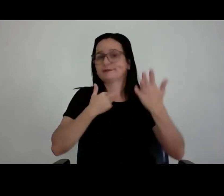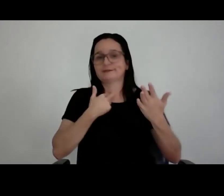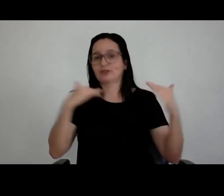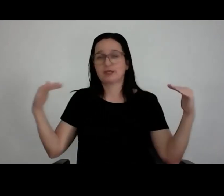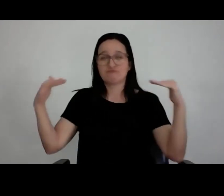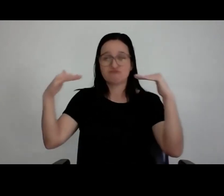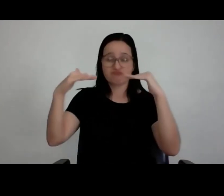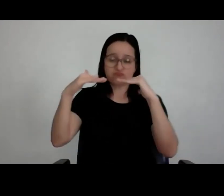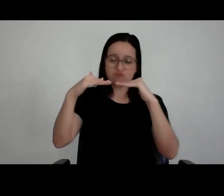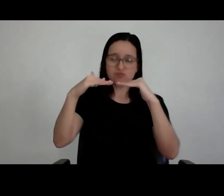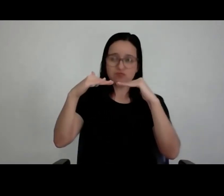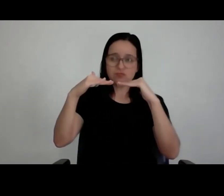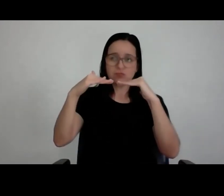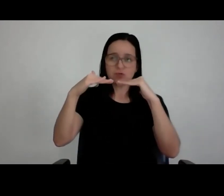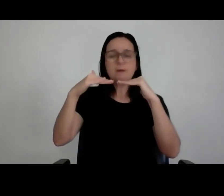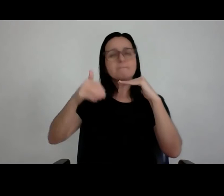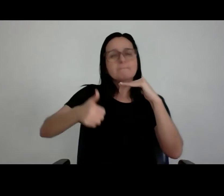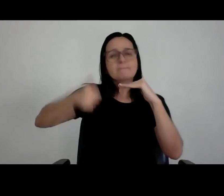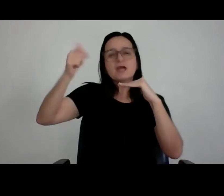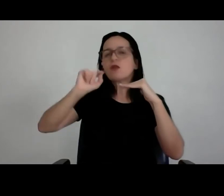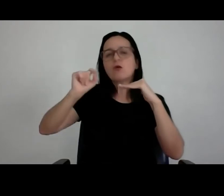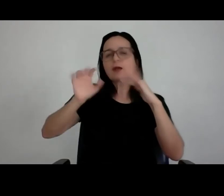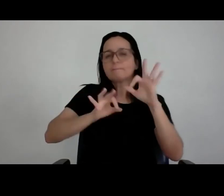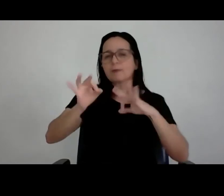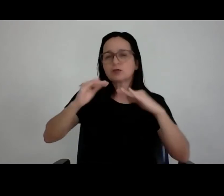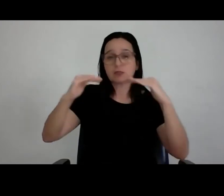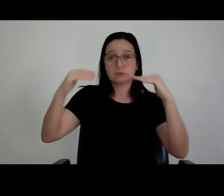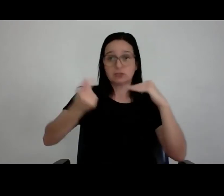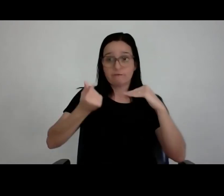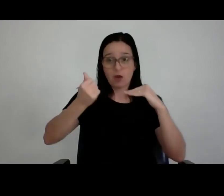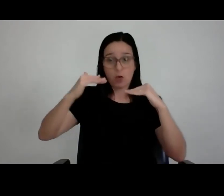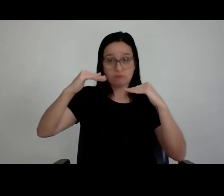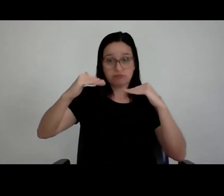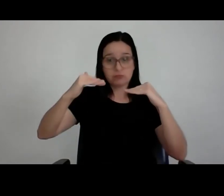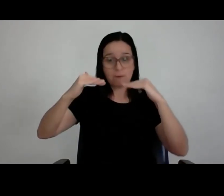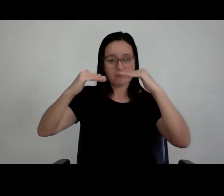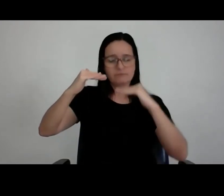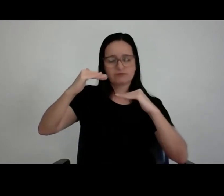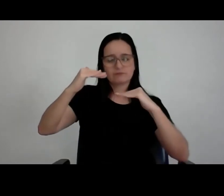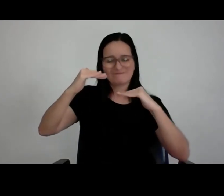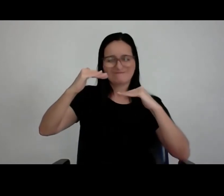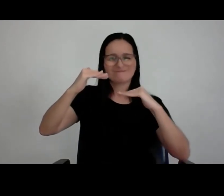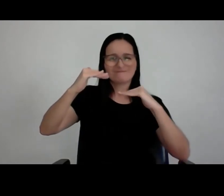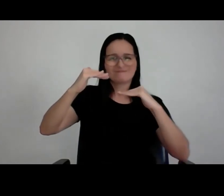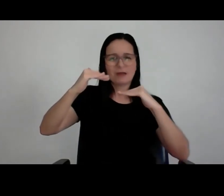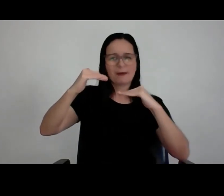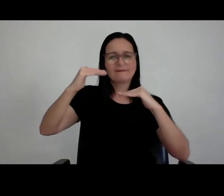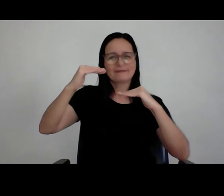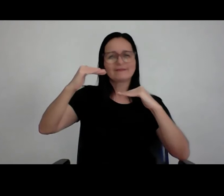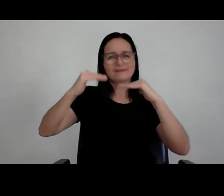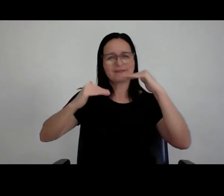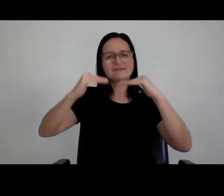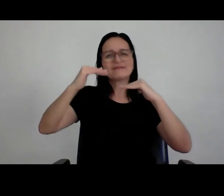é você vier com um projeto um pouco abaixo, porque sempre tem extra e você vai equilibrar aquele extra ali. Então, essa balança é muito importante.